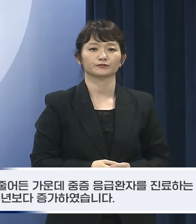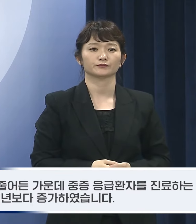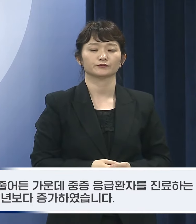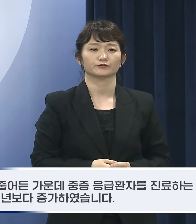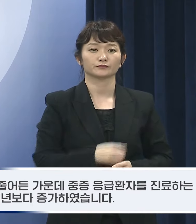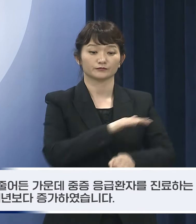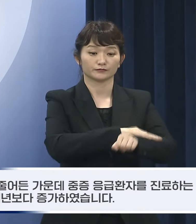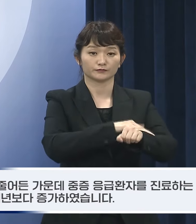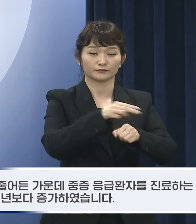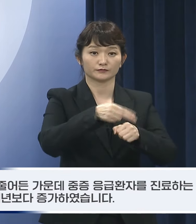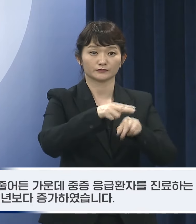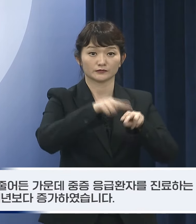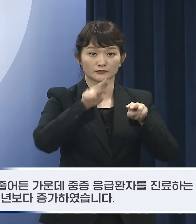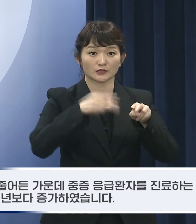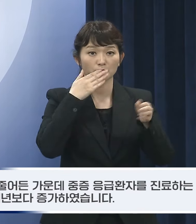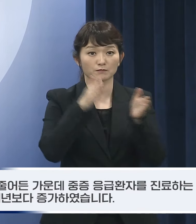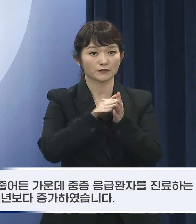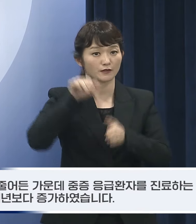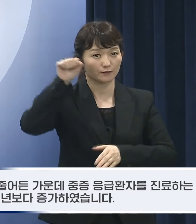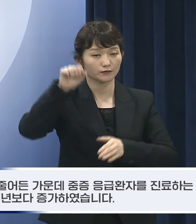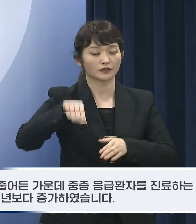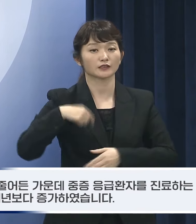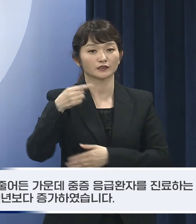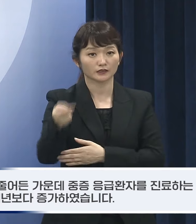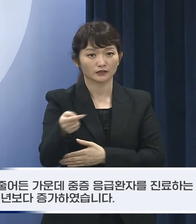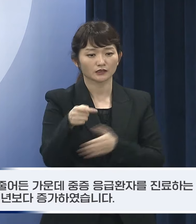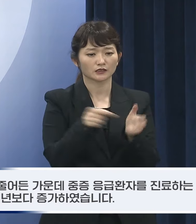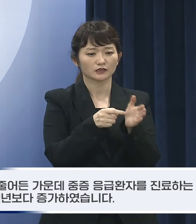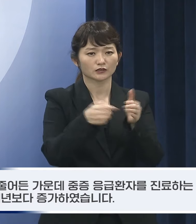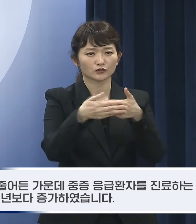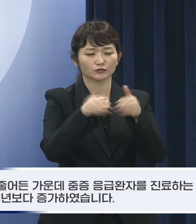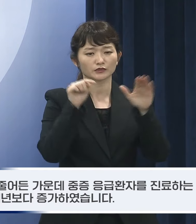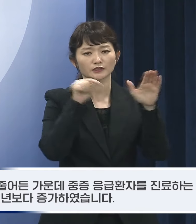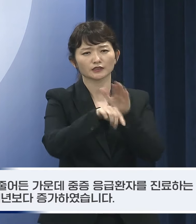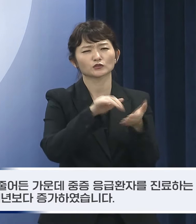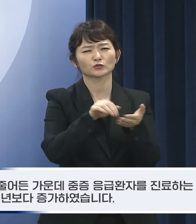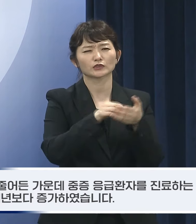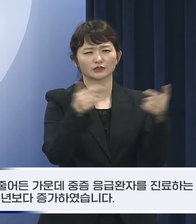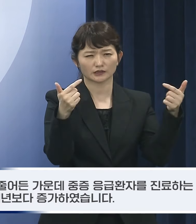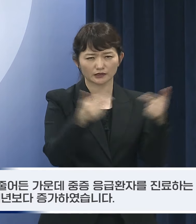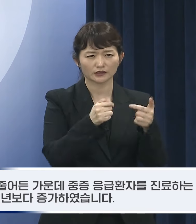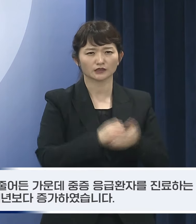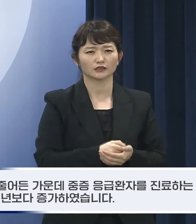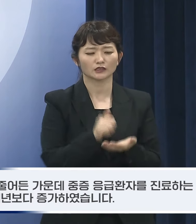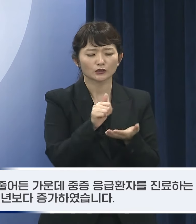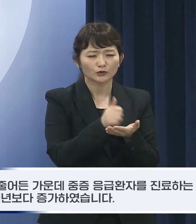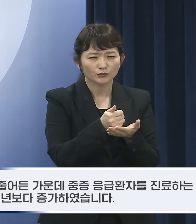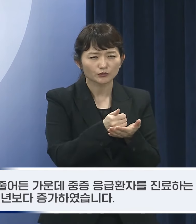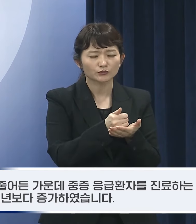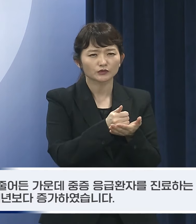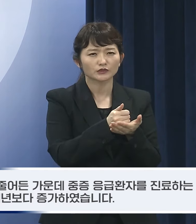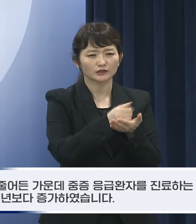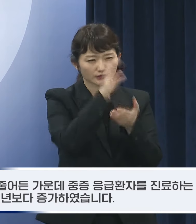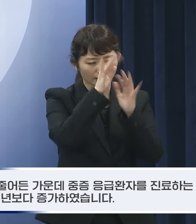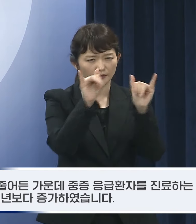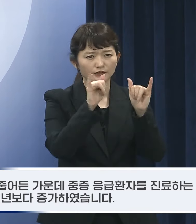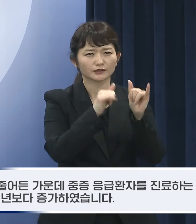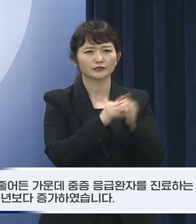전공의 집단행동 이후 응급실 이용 환자 수가 줄어든 가운데 중증응급환자를 진료하는